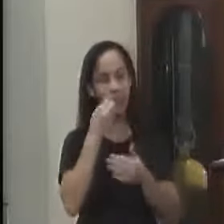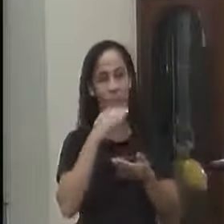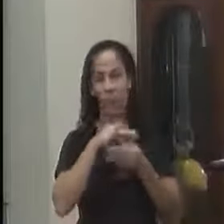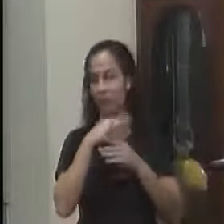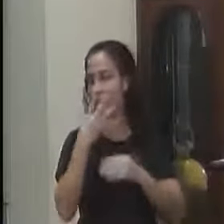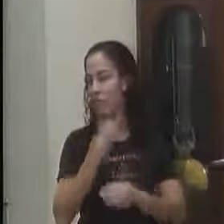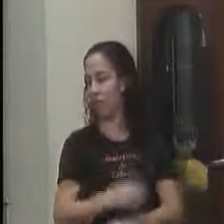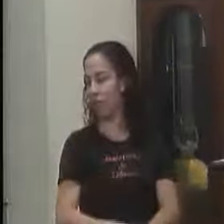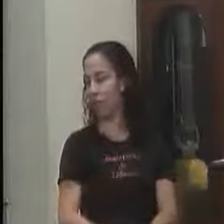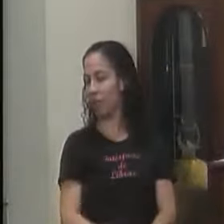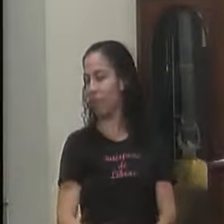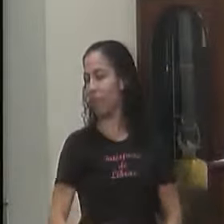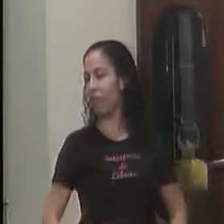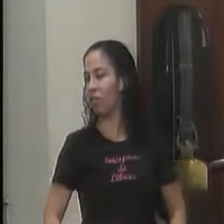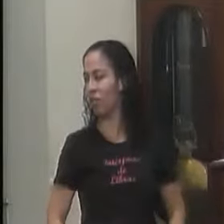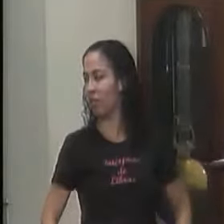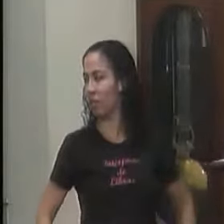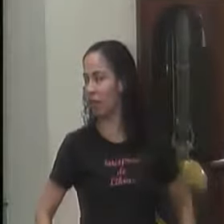Boa noite a todos